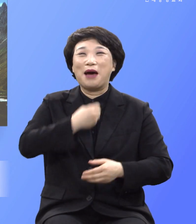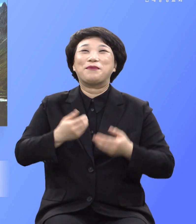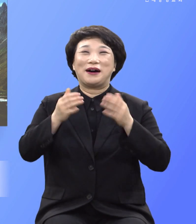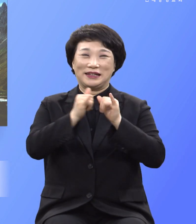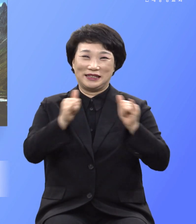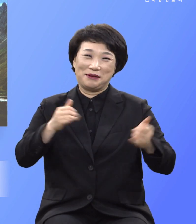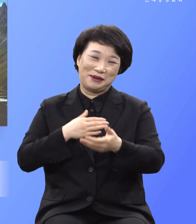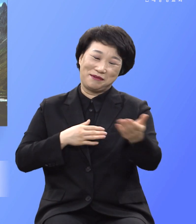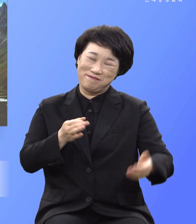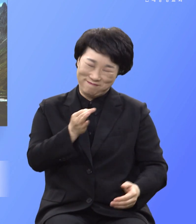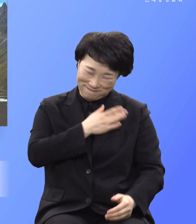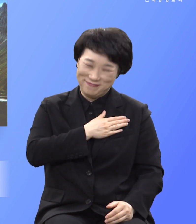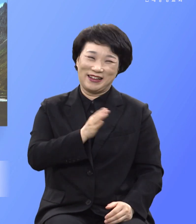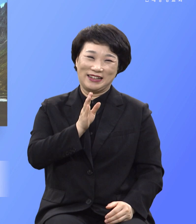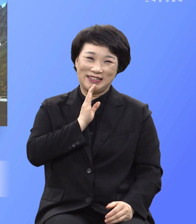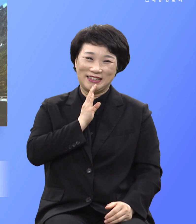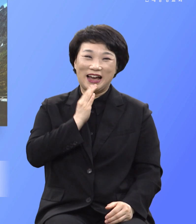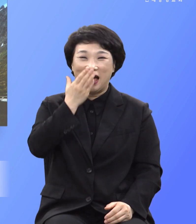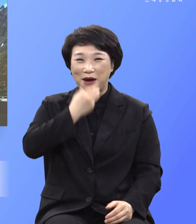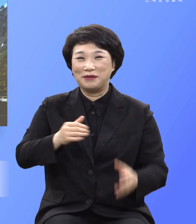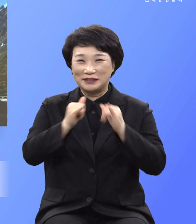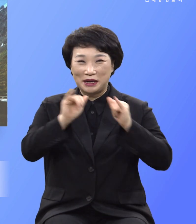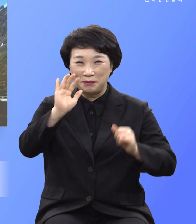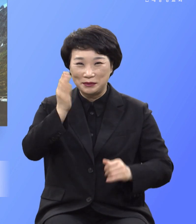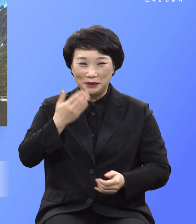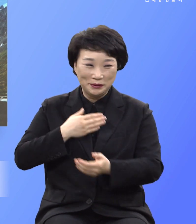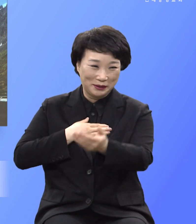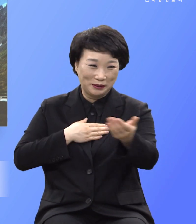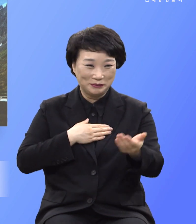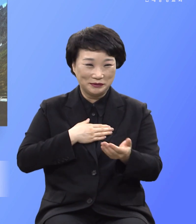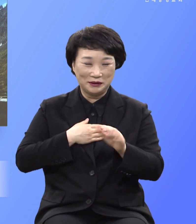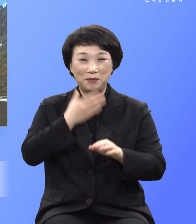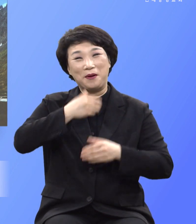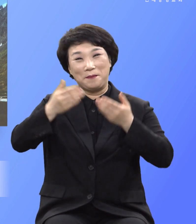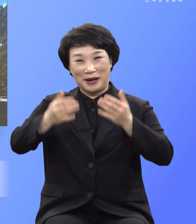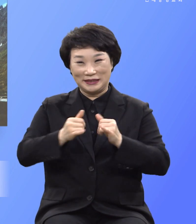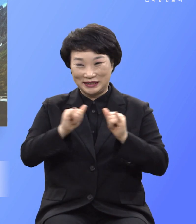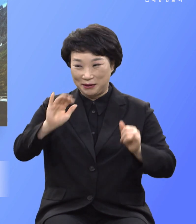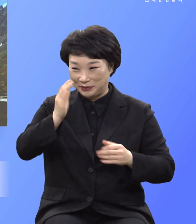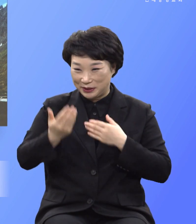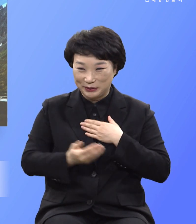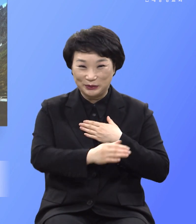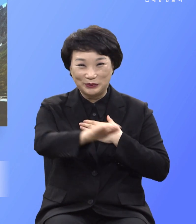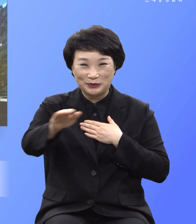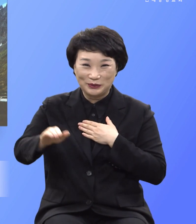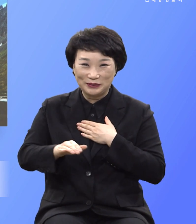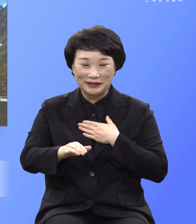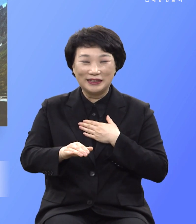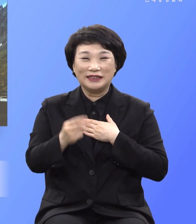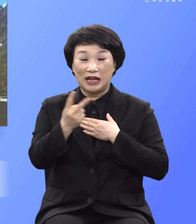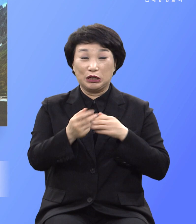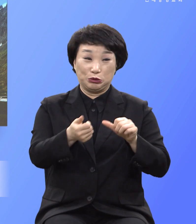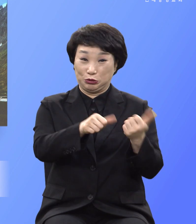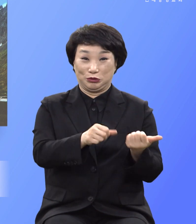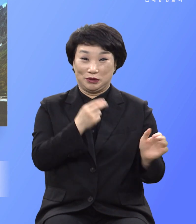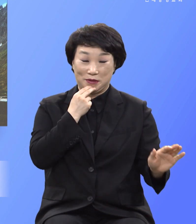행복한 사람이여 복받은 사람이여 다시 죽을 수 없는 영원한